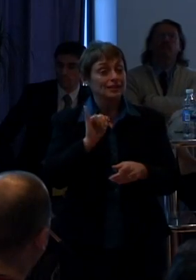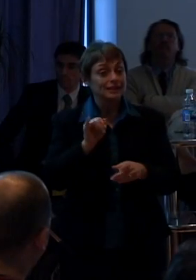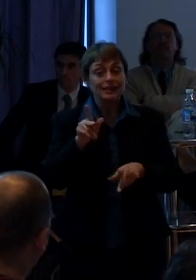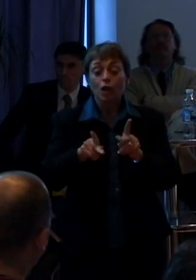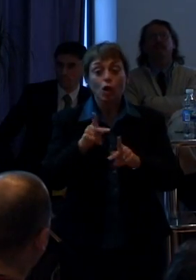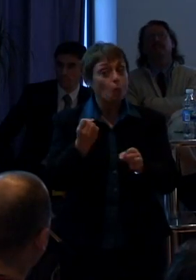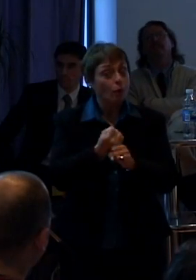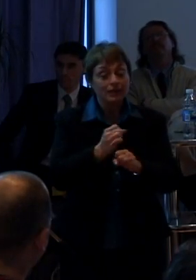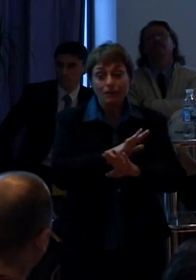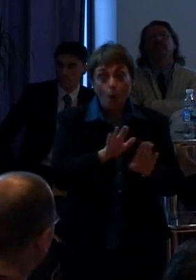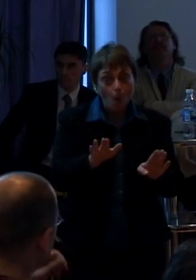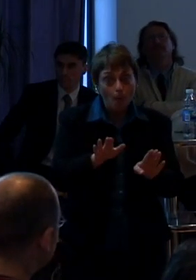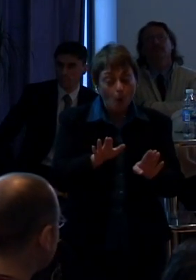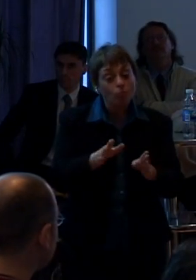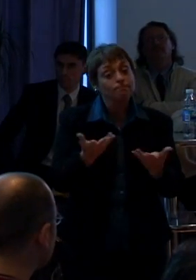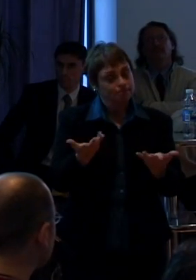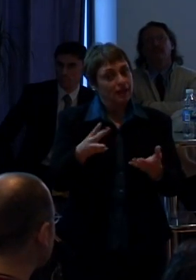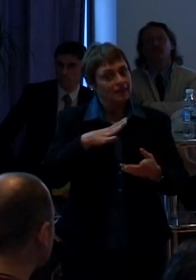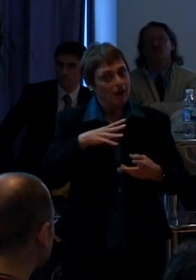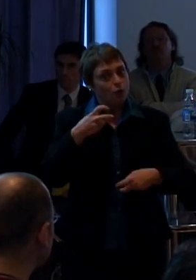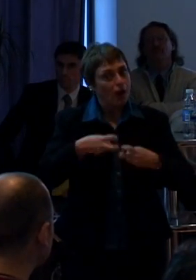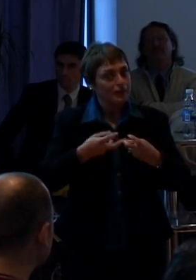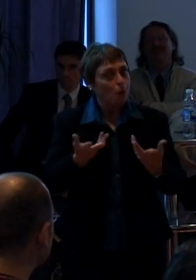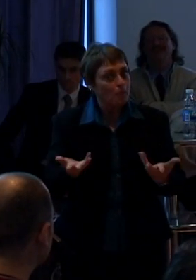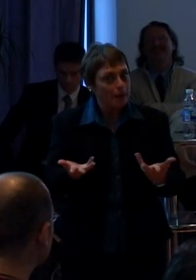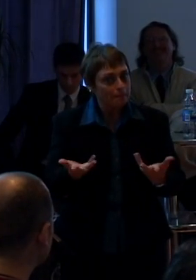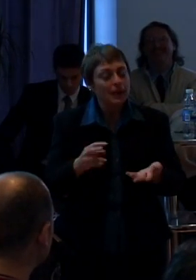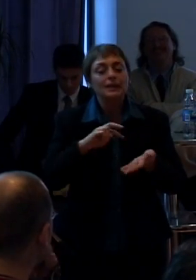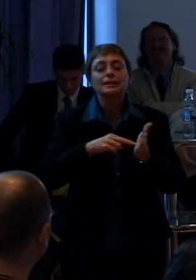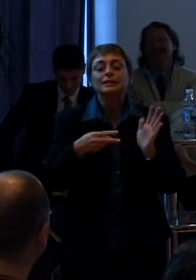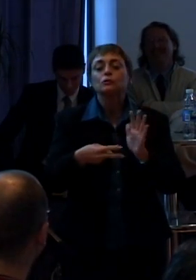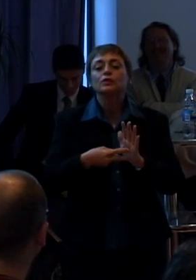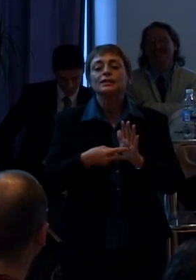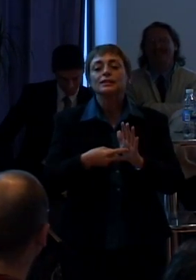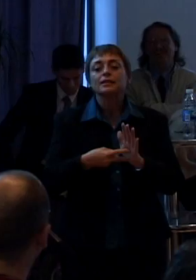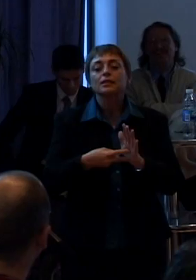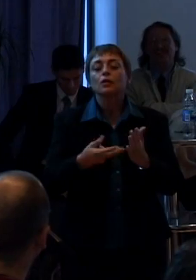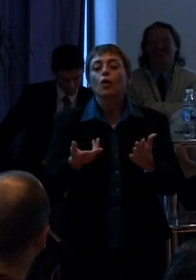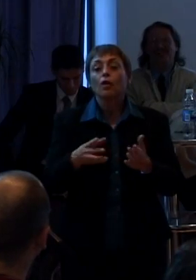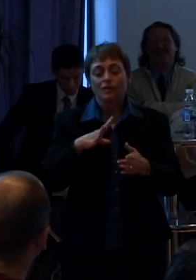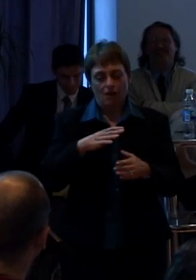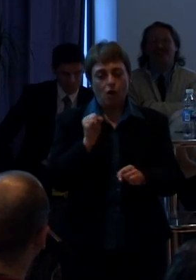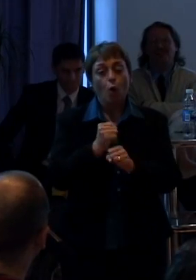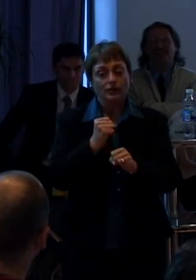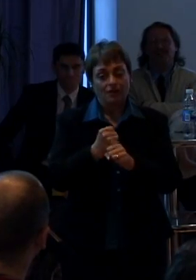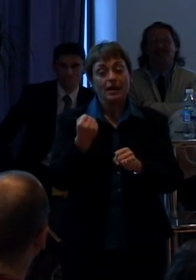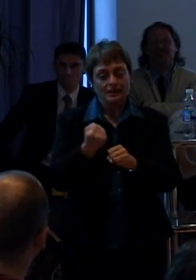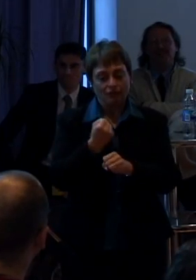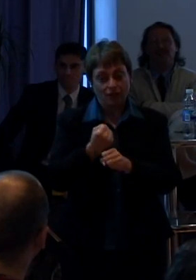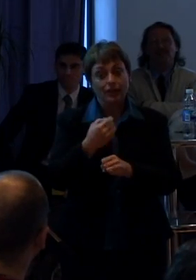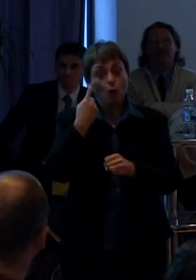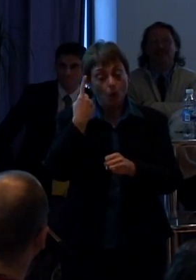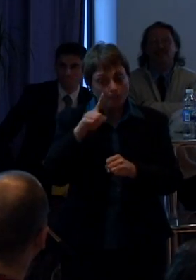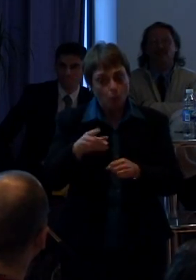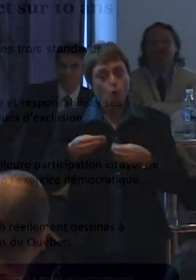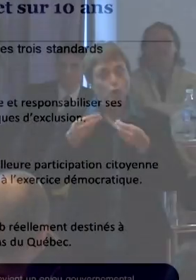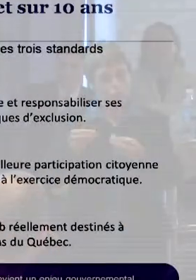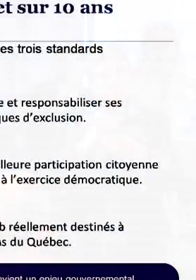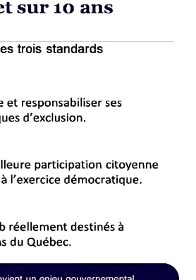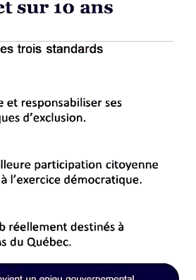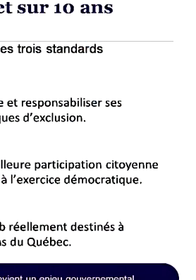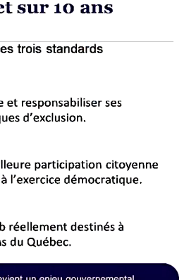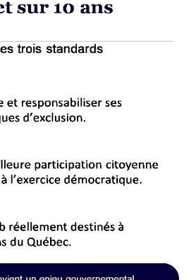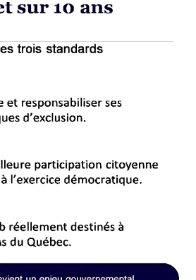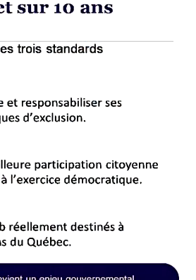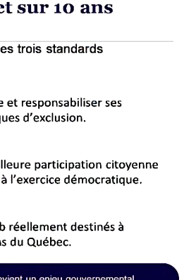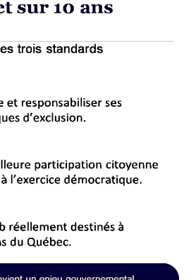les gens ne le font pas, des têtes vont rouler. On aime ça. Donc, on s'assure qu'il y aura effectivement un travail qui sera fait pour assurer cette accessibilité-là.